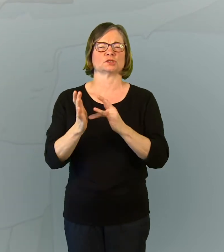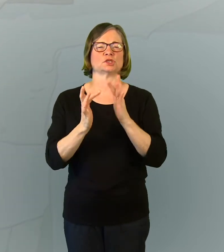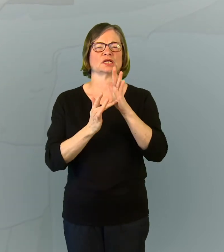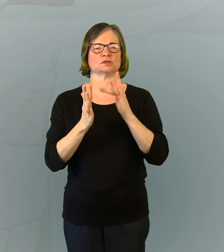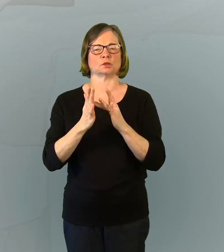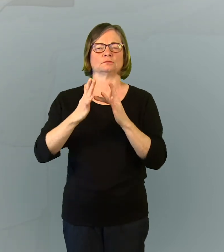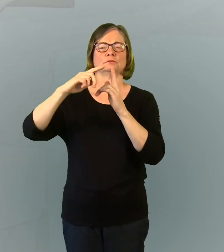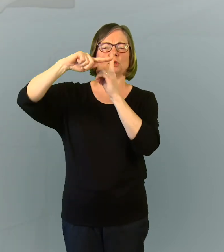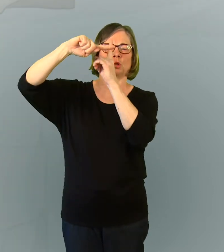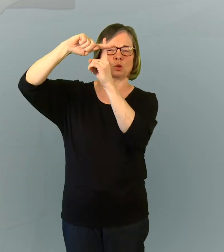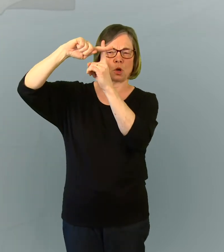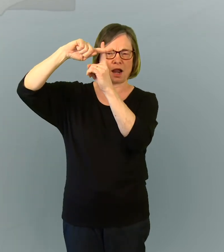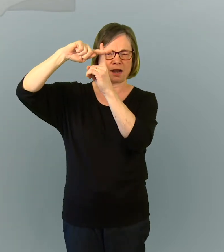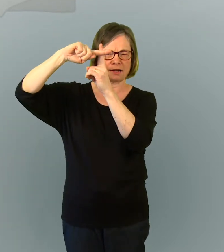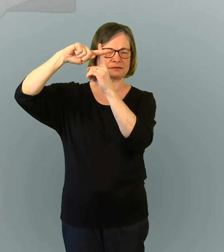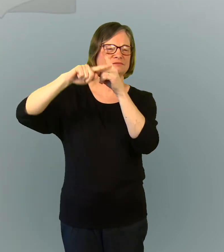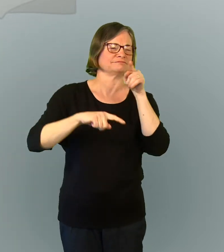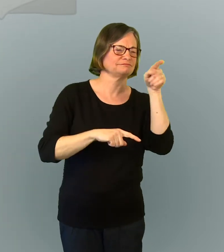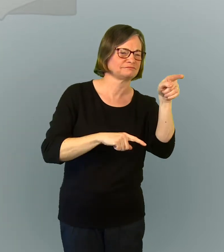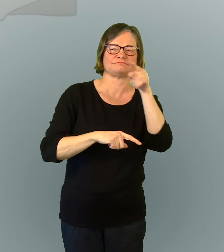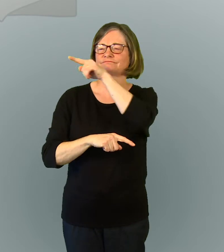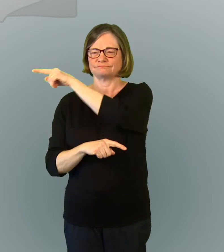Les soldats viennent auprès des hommes mis en croix avec Jésus.